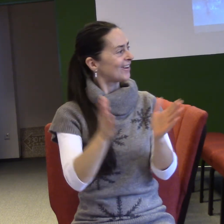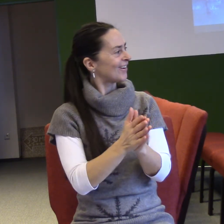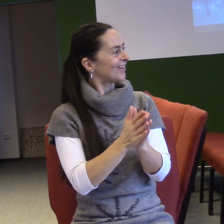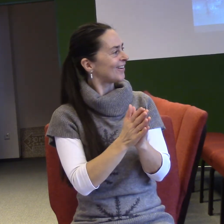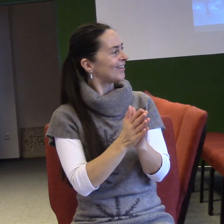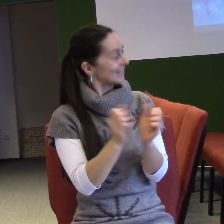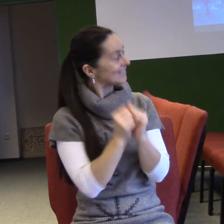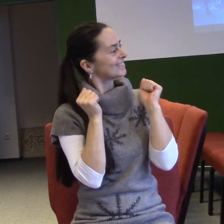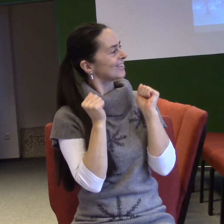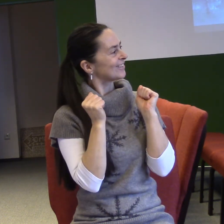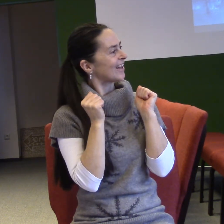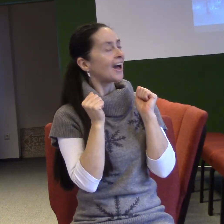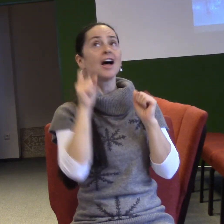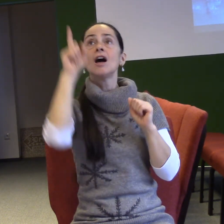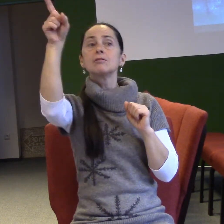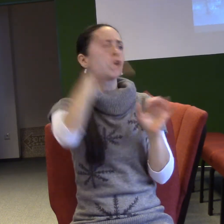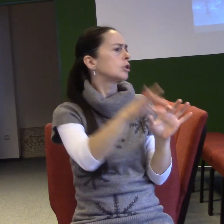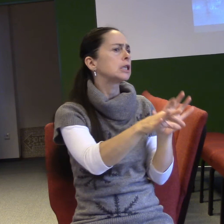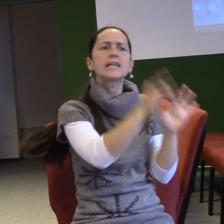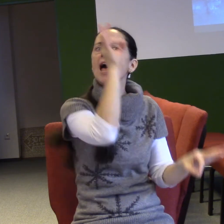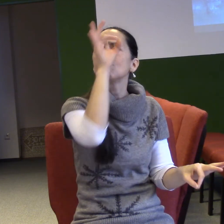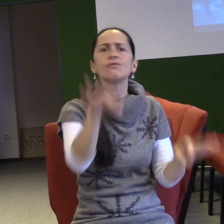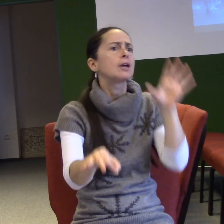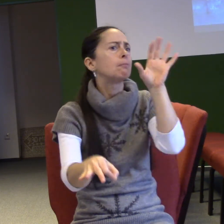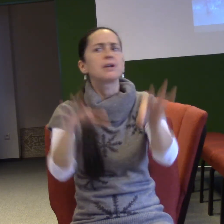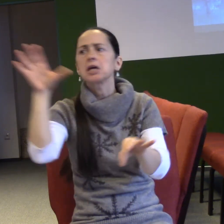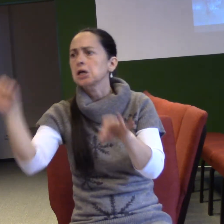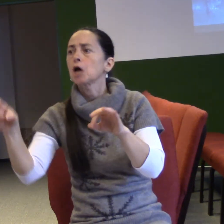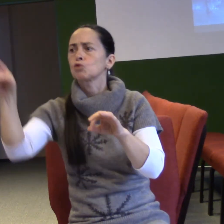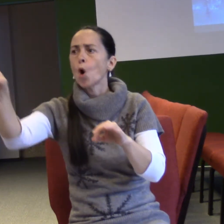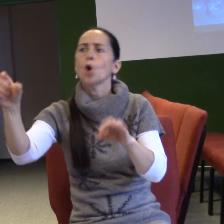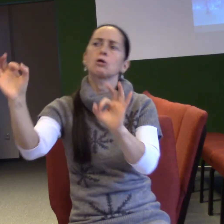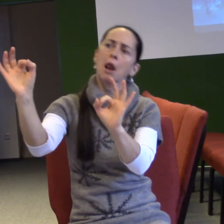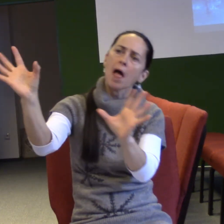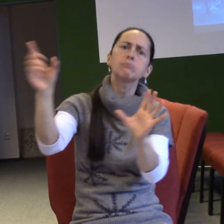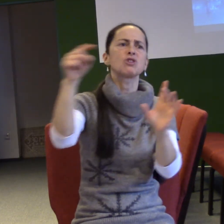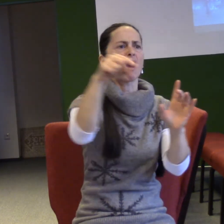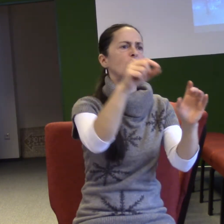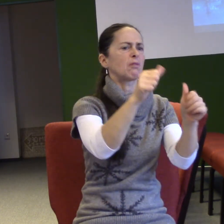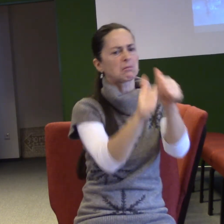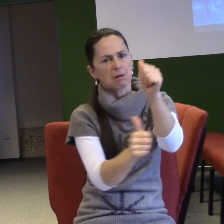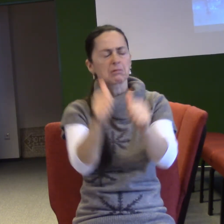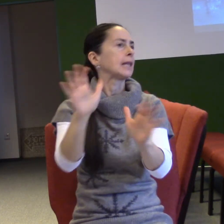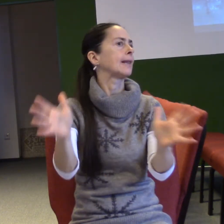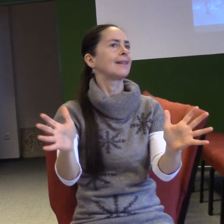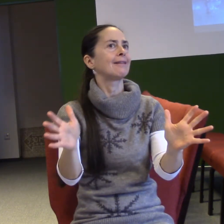oblíbence a že se na nás nedíváš na některé jako na nějaké outsidery. Děkuji ti, že všechny nás miluješ stejně.